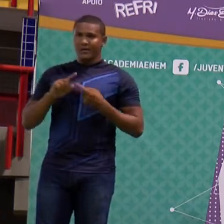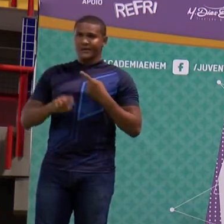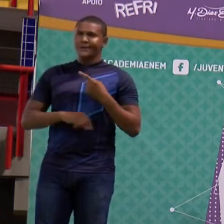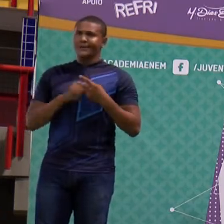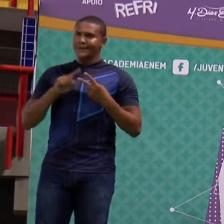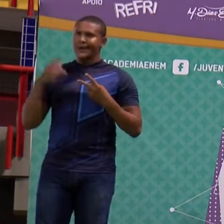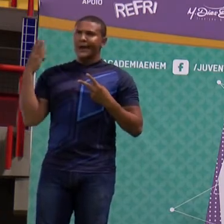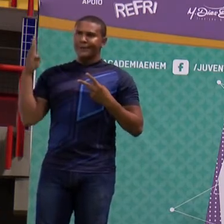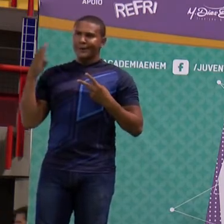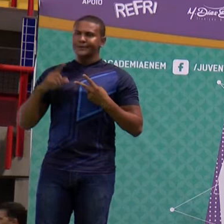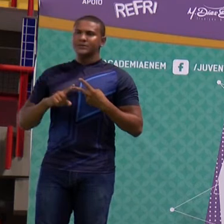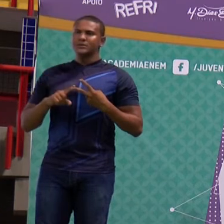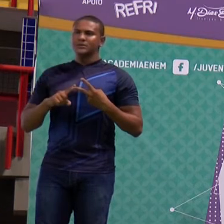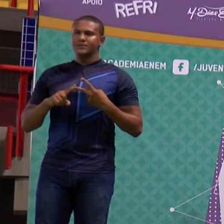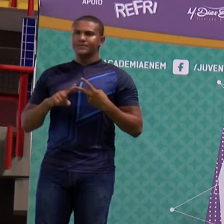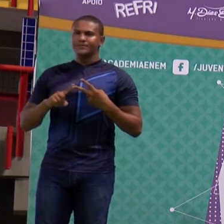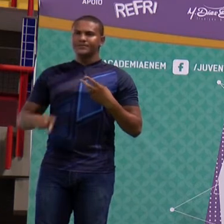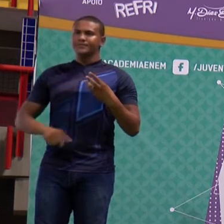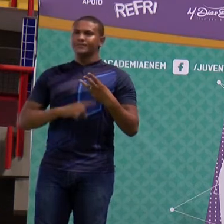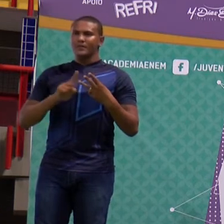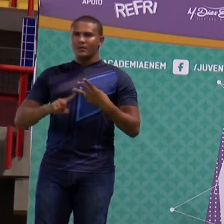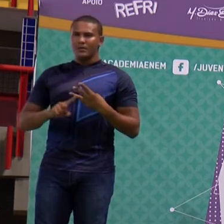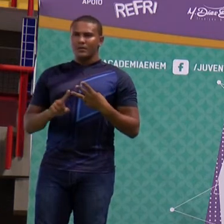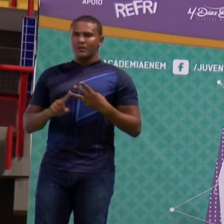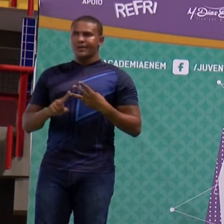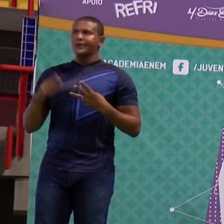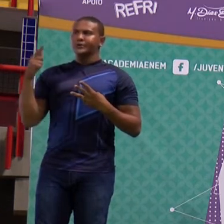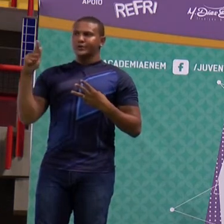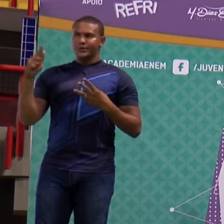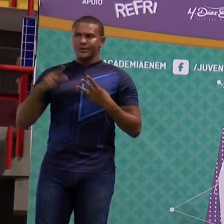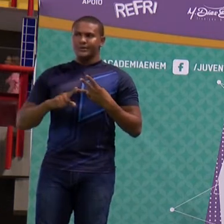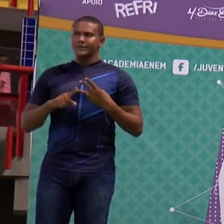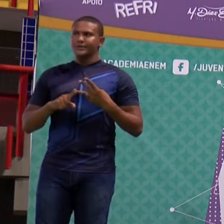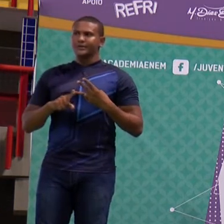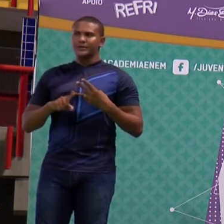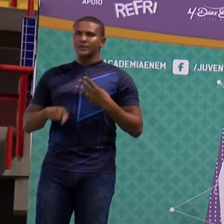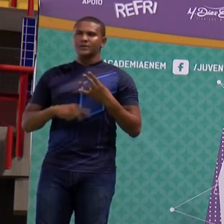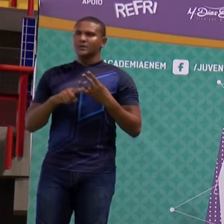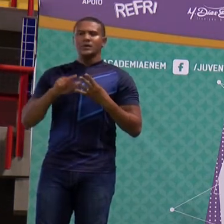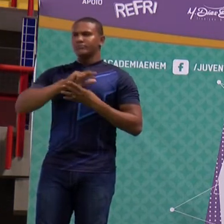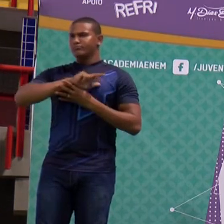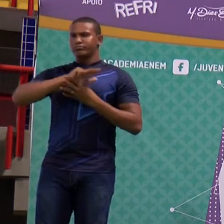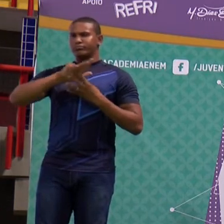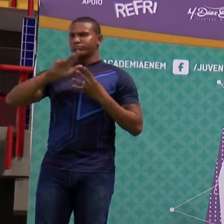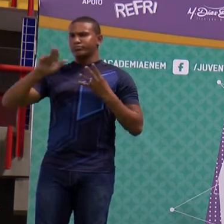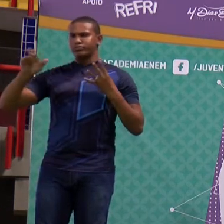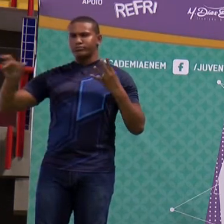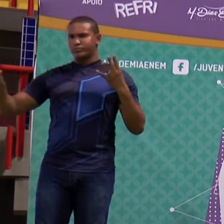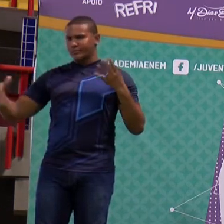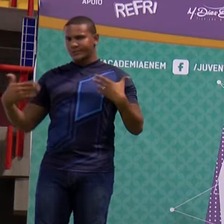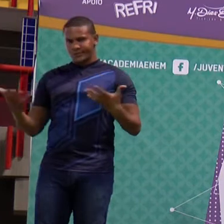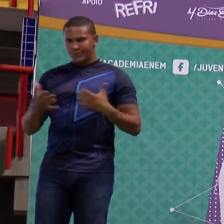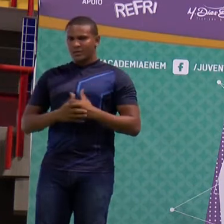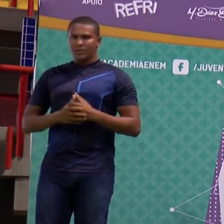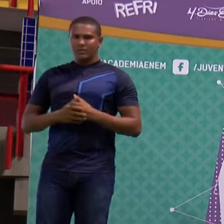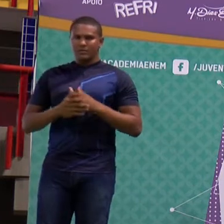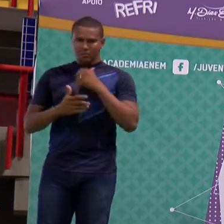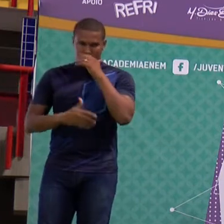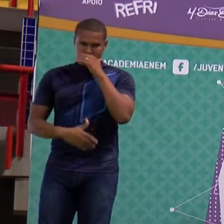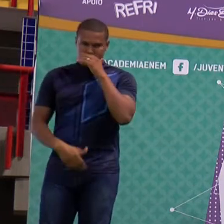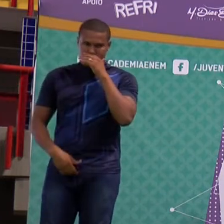à biologia. Está relacionado à geografia. Está relacionado a várias áreas do Enem, né? Meio ambiente, certo?